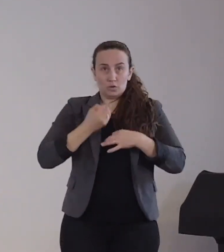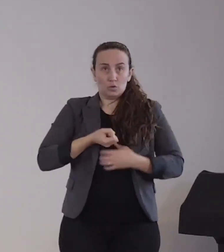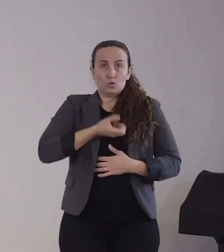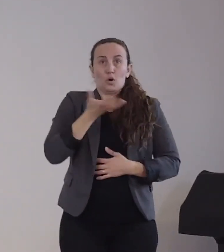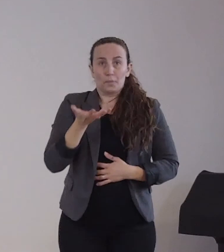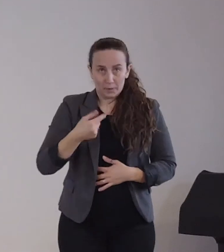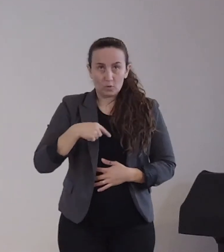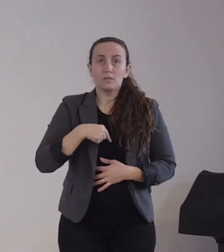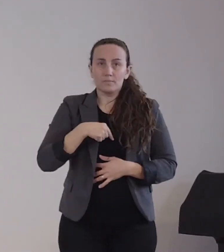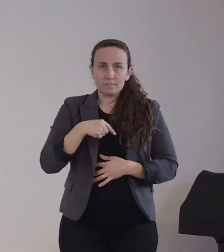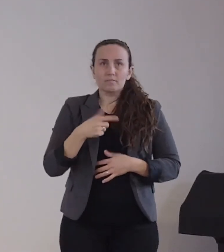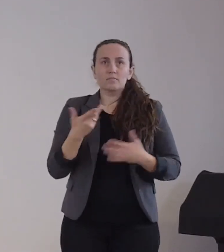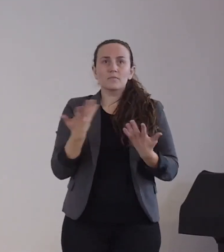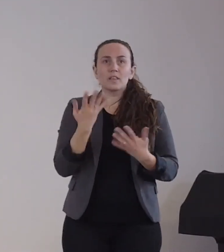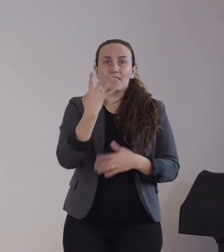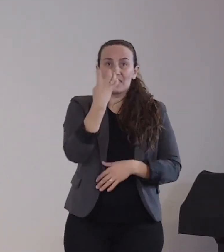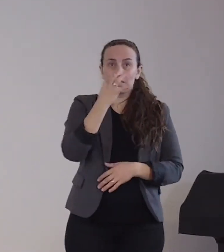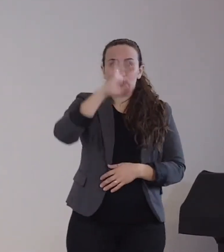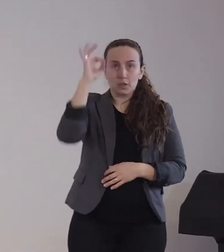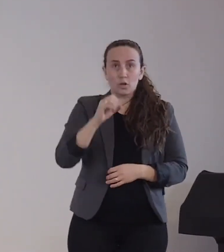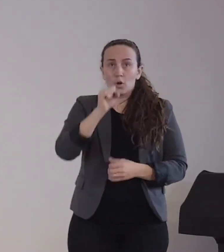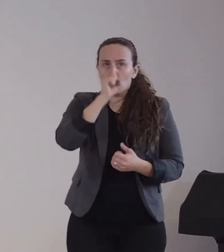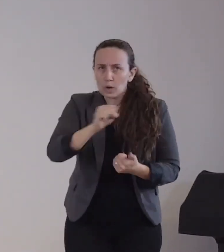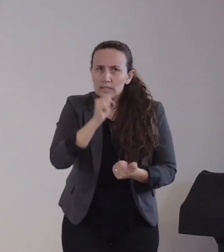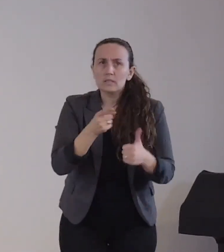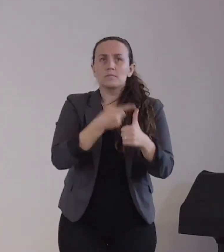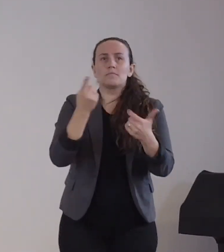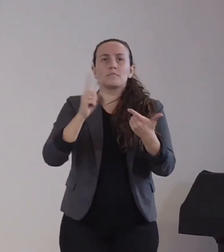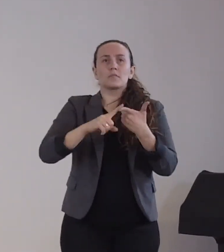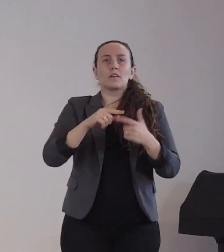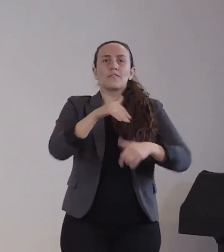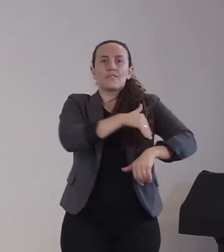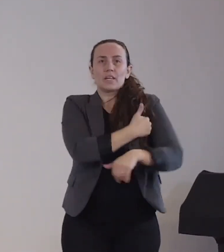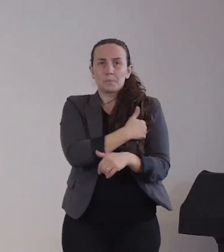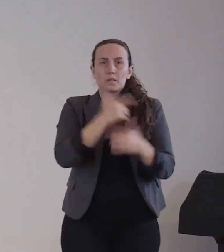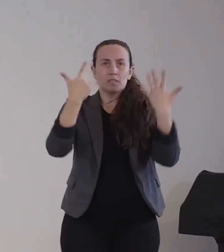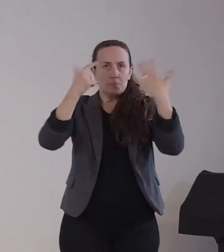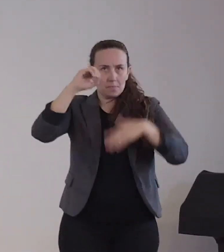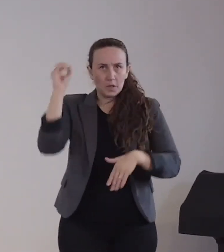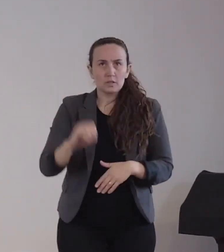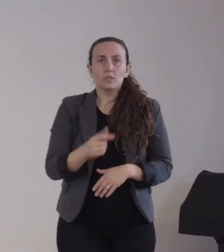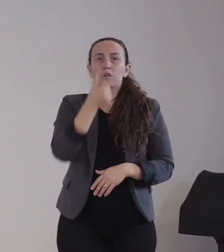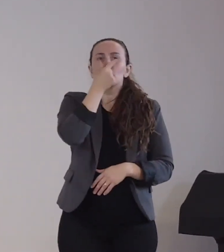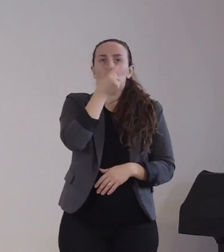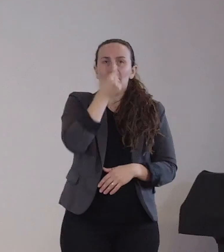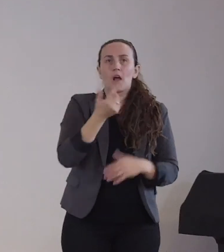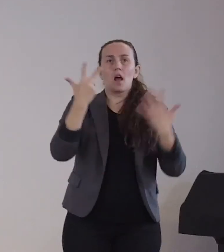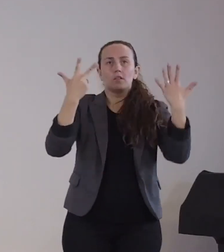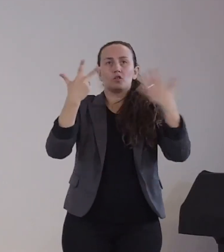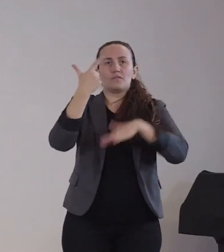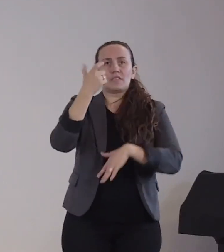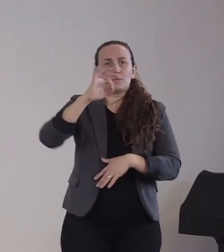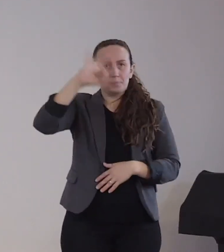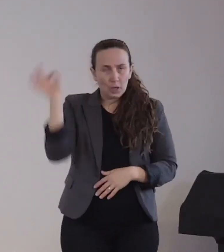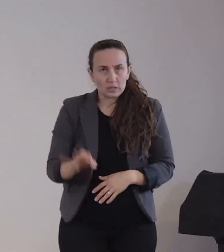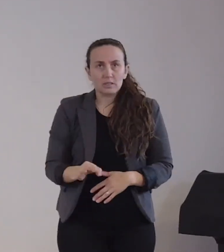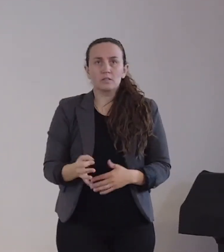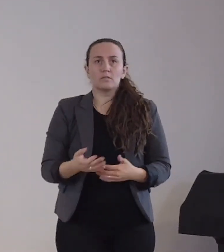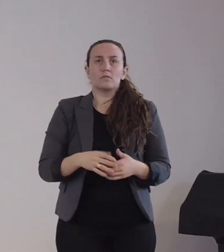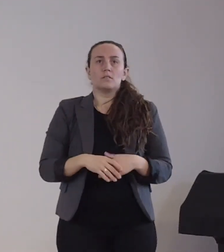Fieber tritt immerhin noch zu 27% auf, Schnupfen 28% aller anderen Symptome, die auch die Störungen des Geruchs